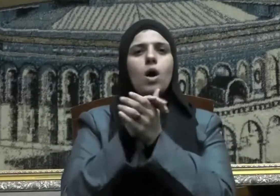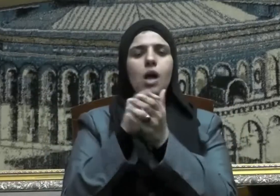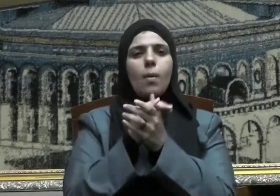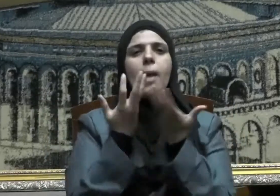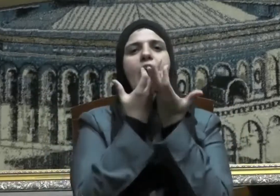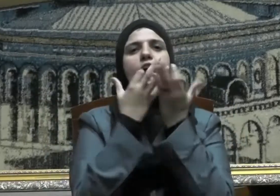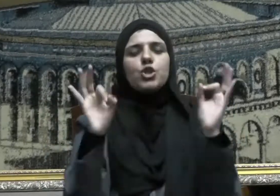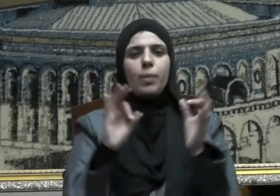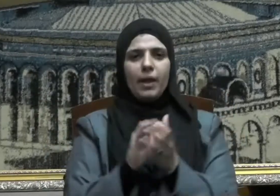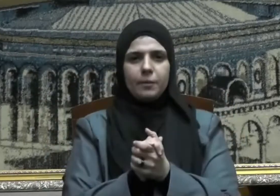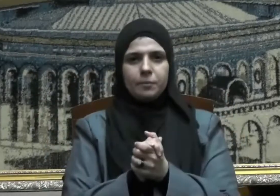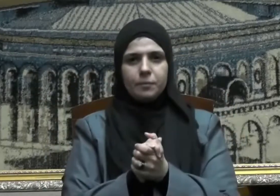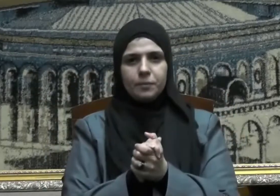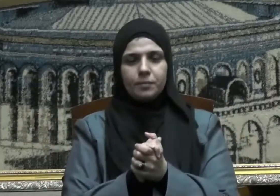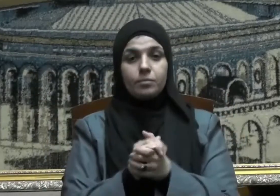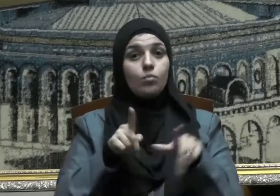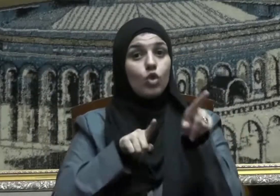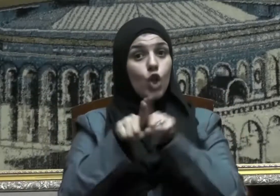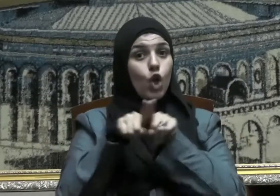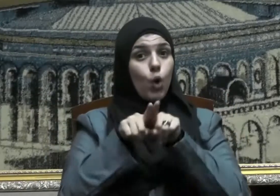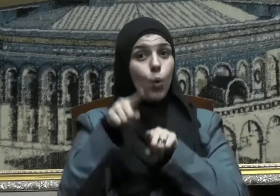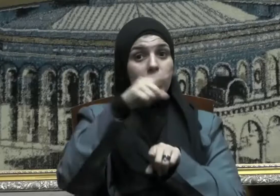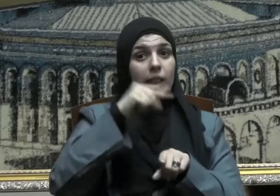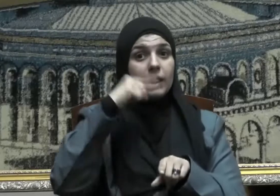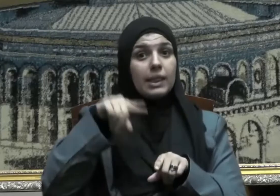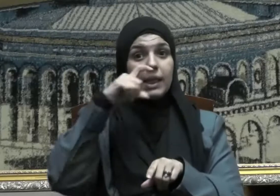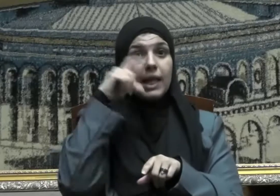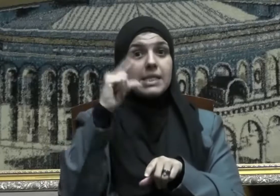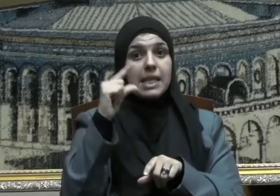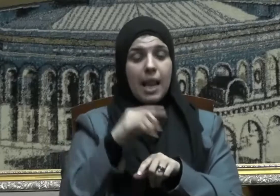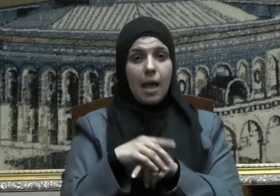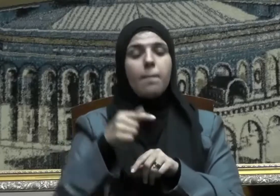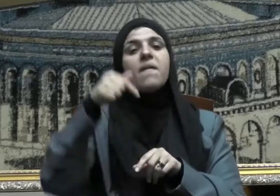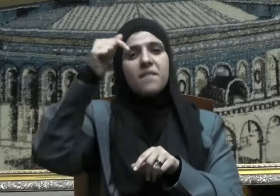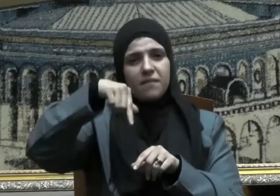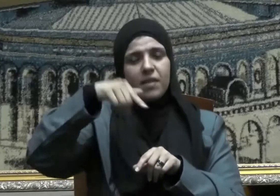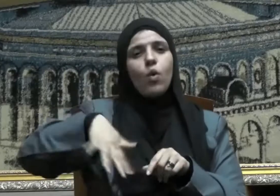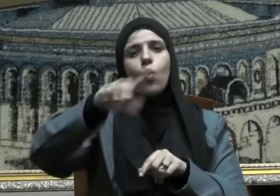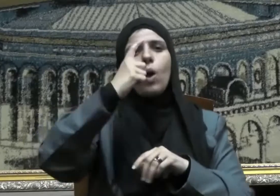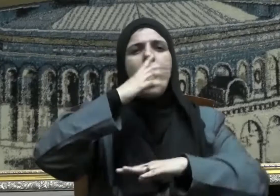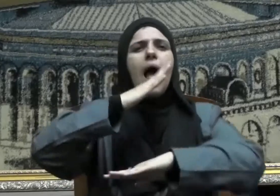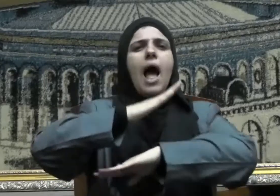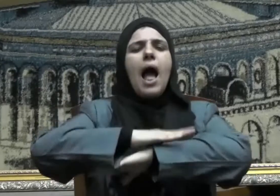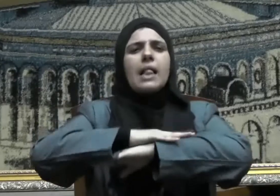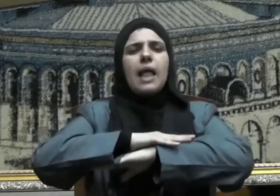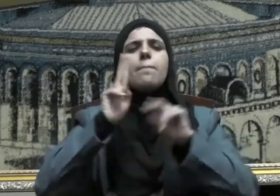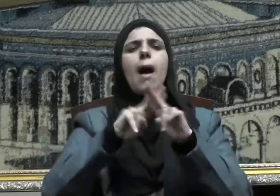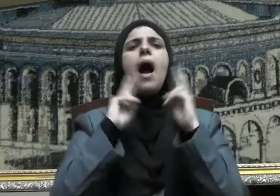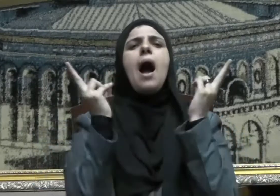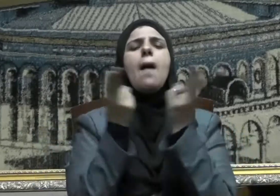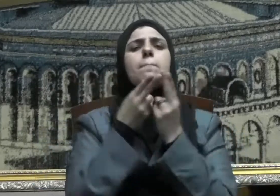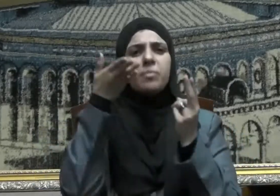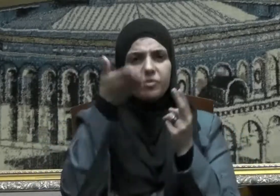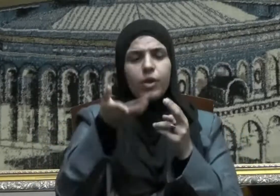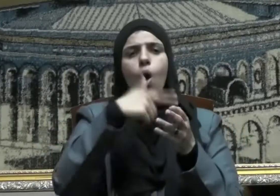آله وصحبه أجمعين إخوة الإسلام هناك آداب عامة